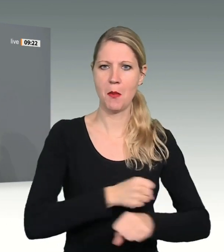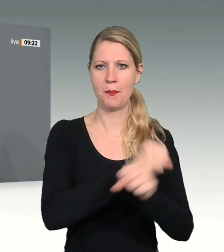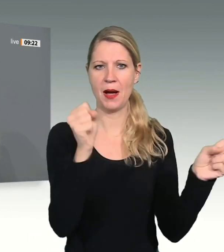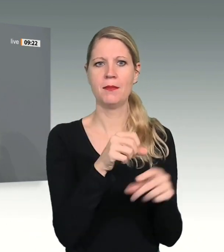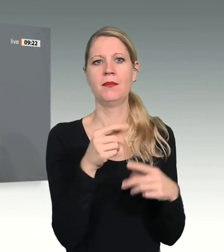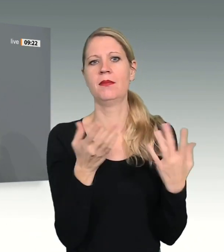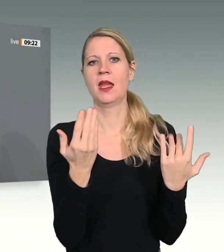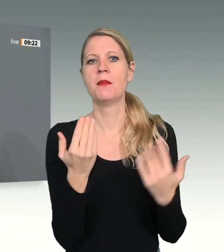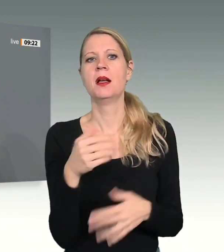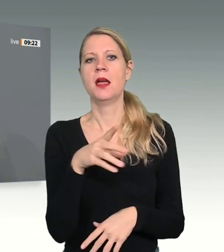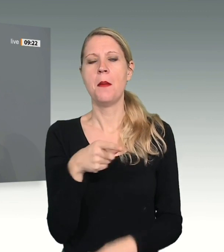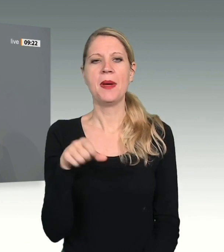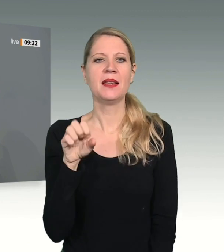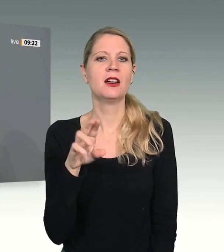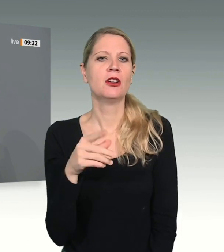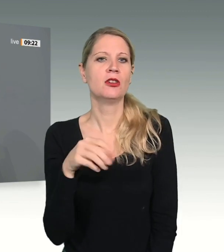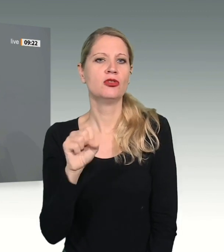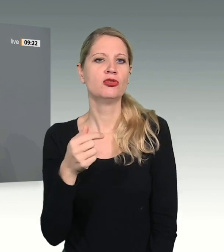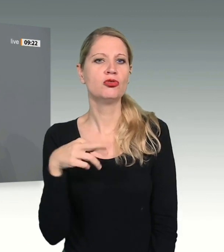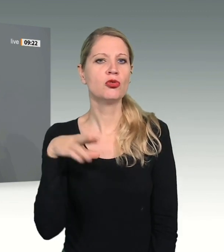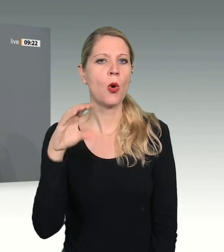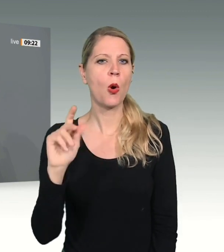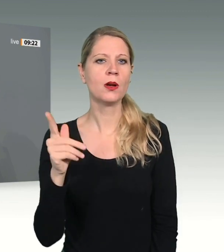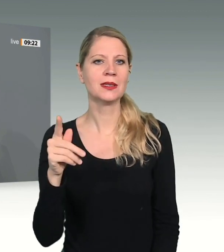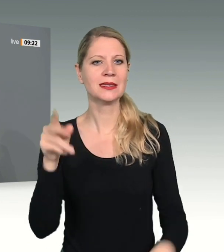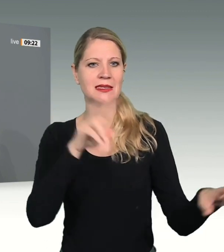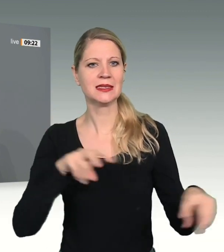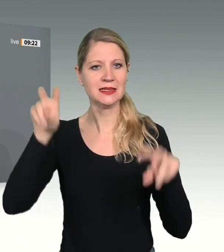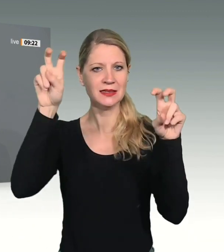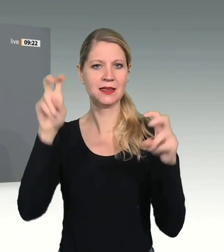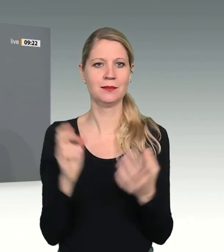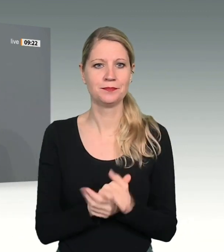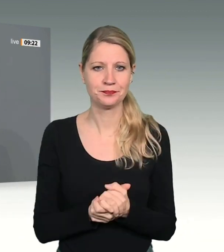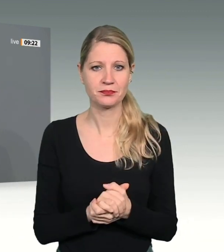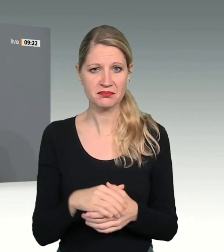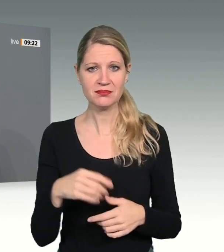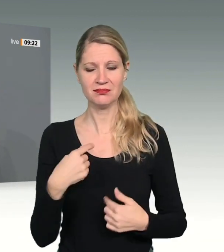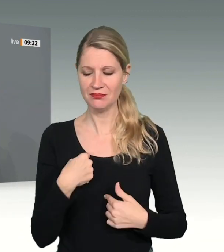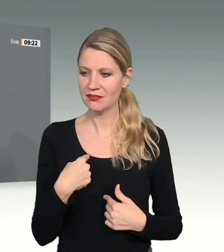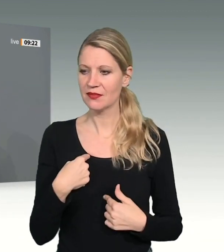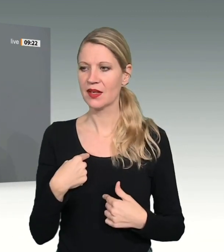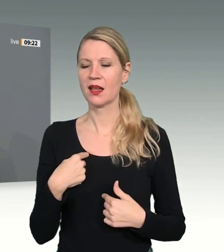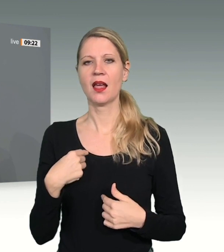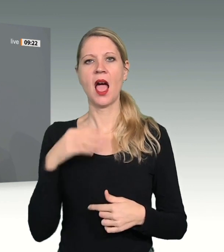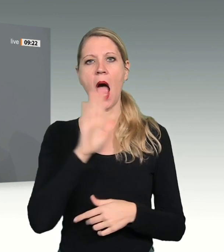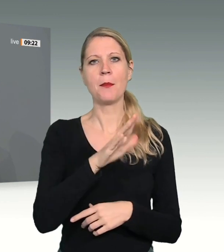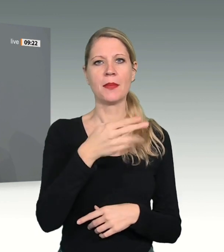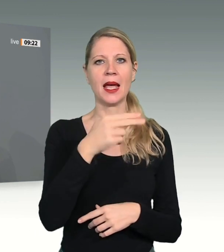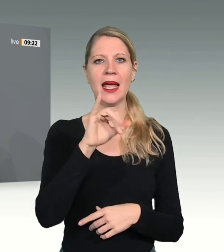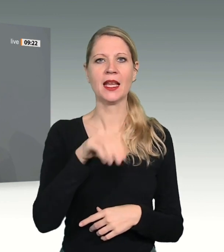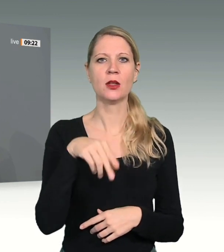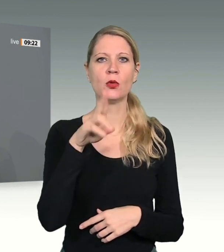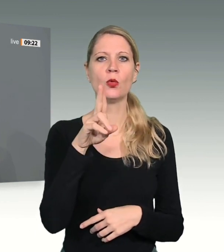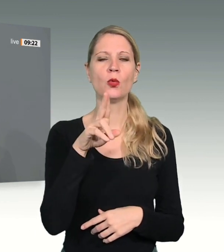In Afghanistan nicht und jetzt in Mali auch wieder nicht. Der Sieg der freiheitlich-rechtsstaatlichen